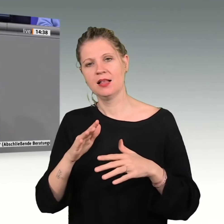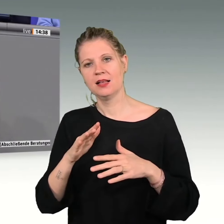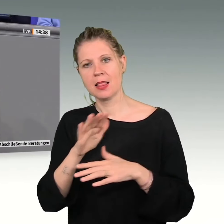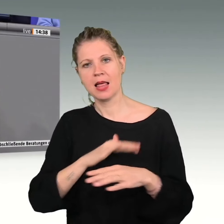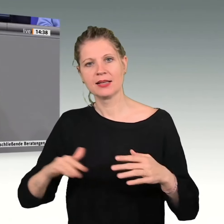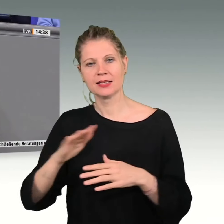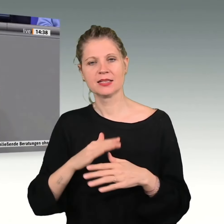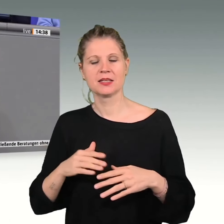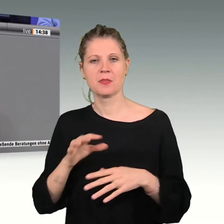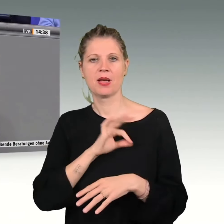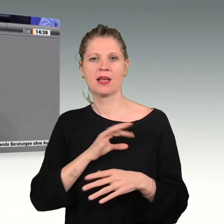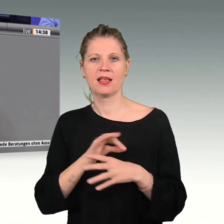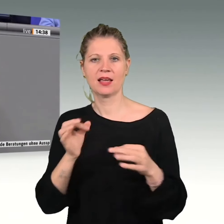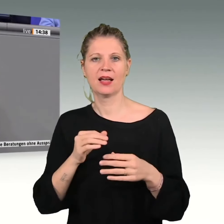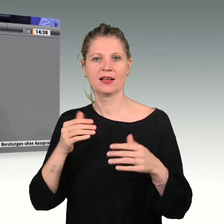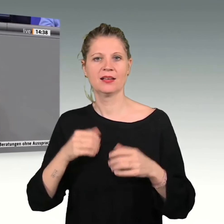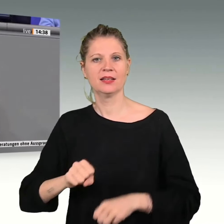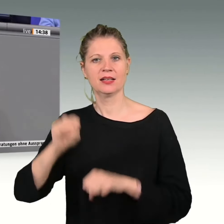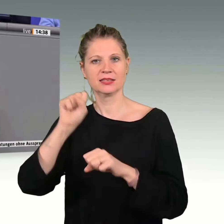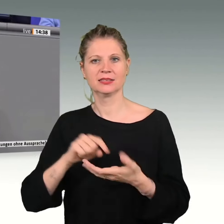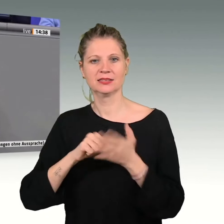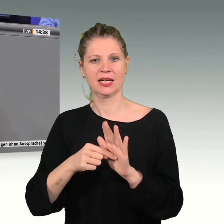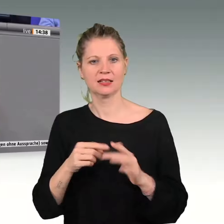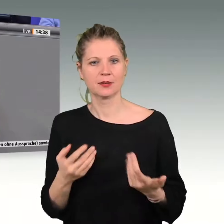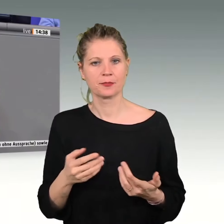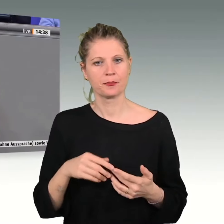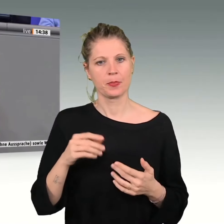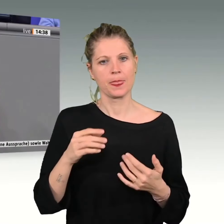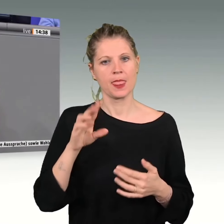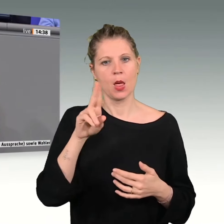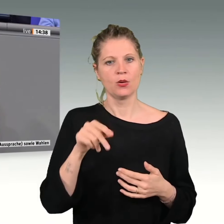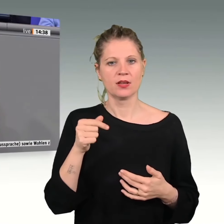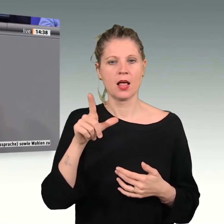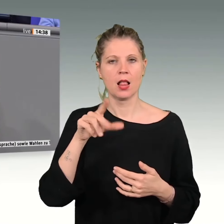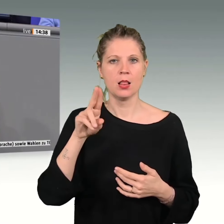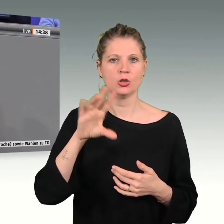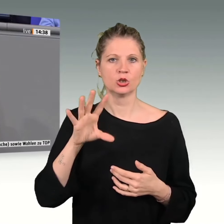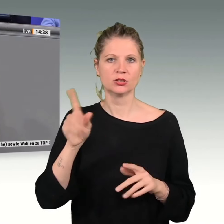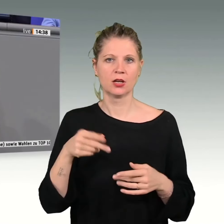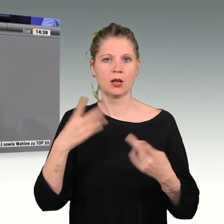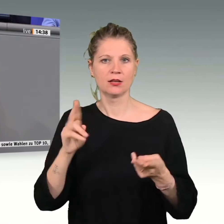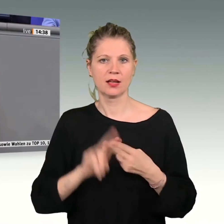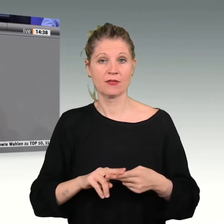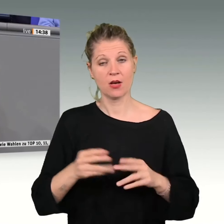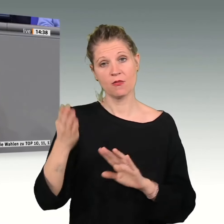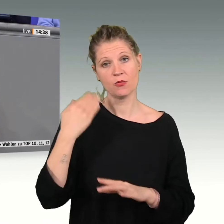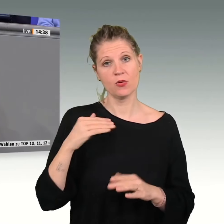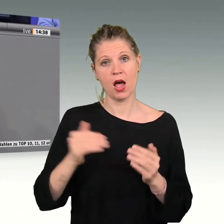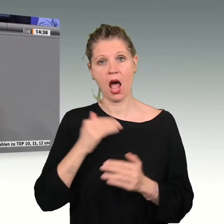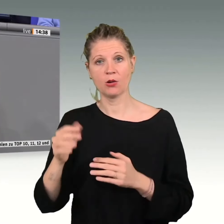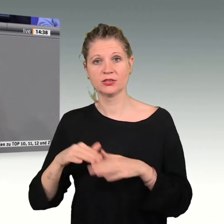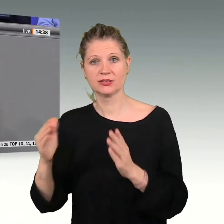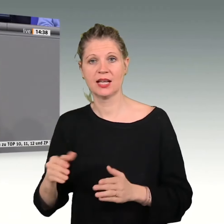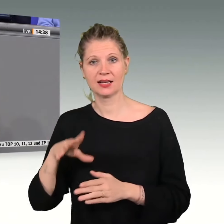Dieser soll in diesem Jahr in Unterlösch stattfinden. Dort befand sich eines der drei Außenlager des frühen KZ Bergen-Belsen.